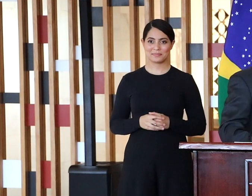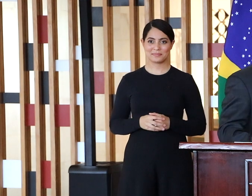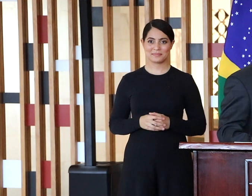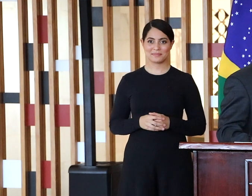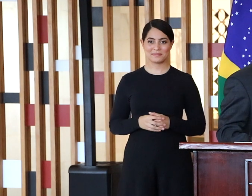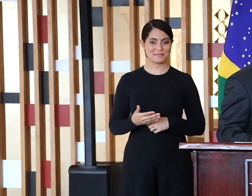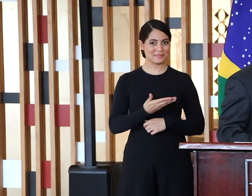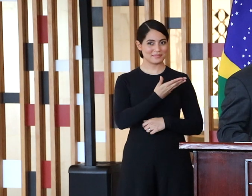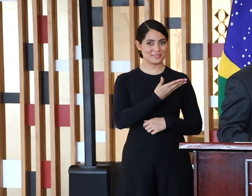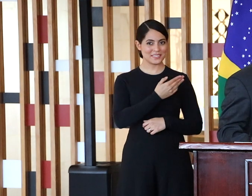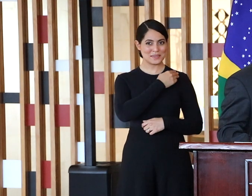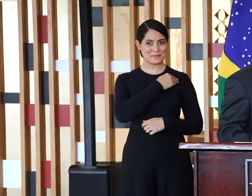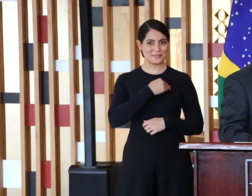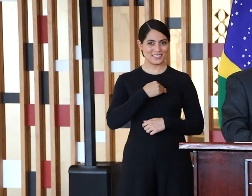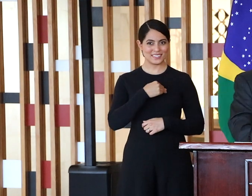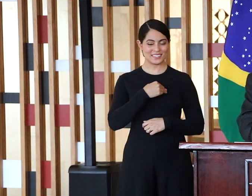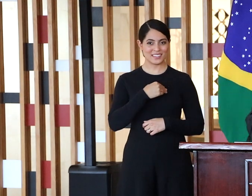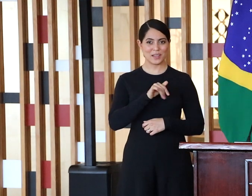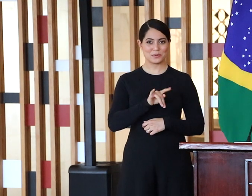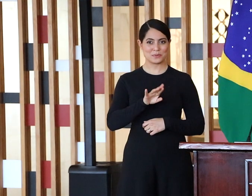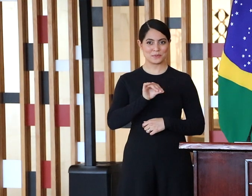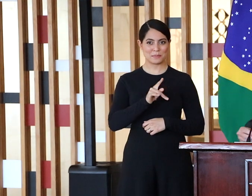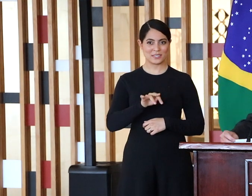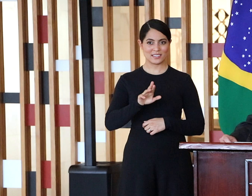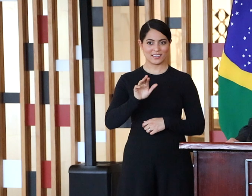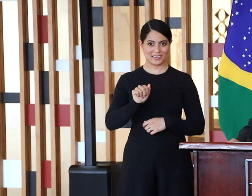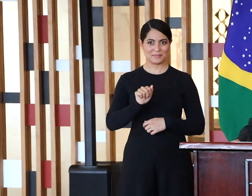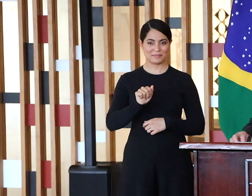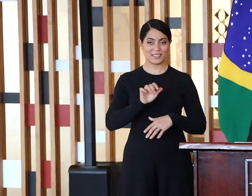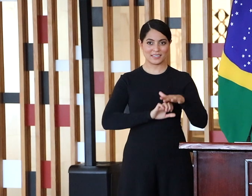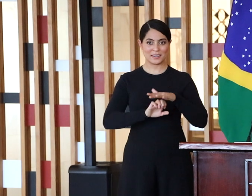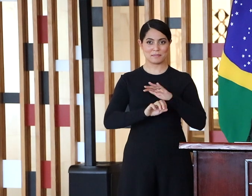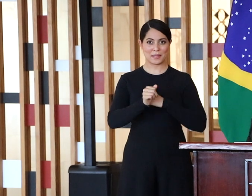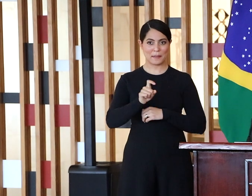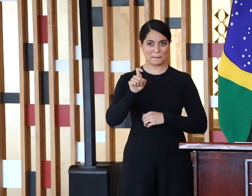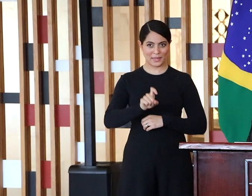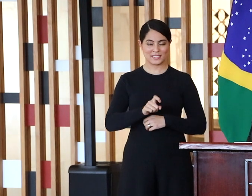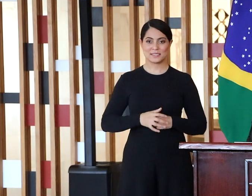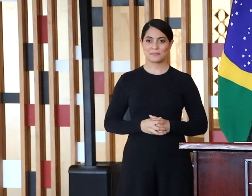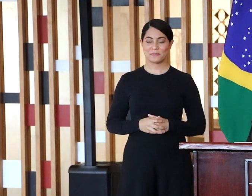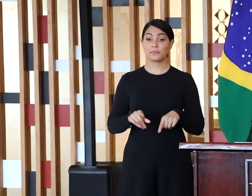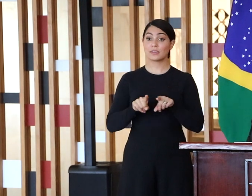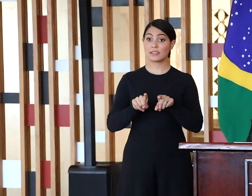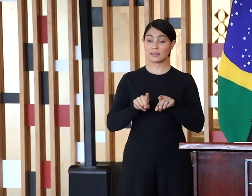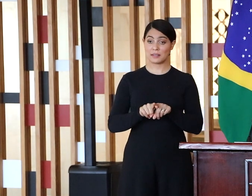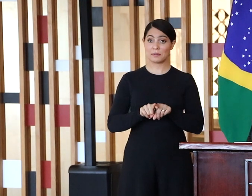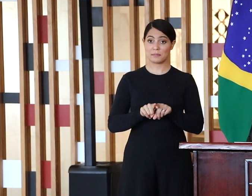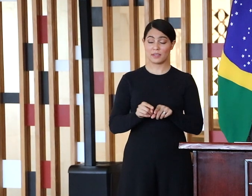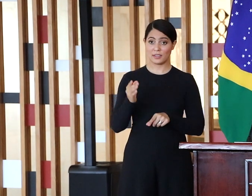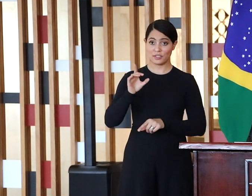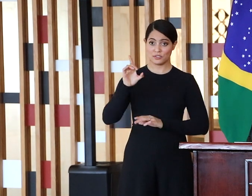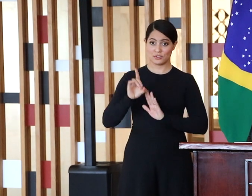meu querido ministro Augusto Pestana, presidente da Apex Brasil, doutor Tarso Mendonça,